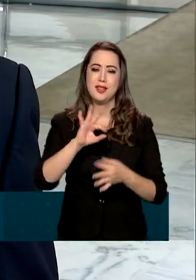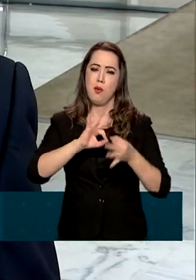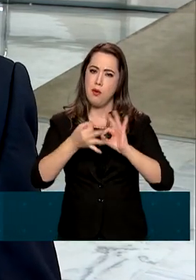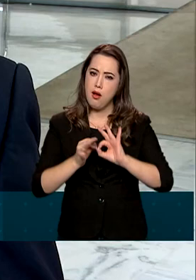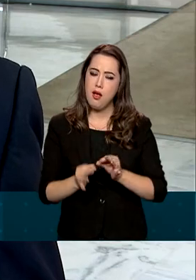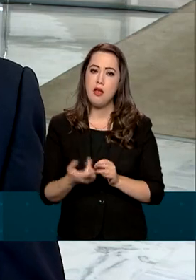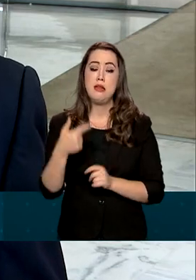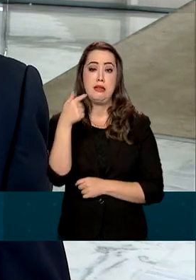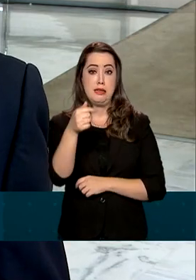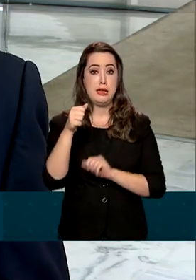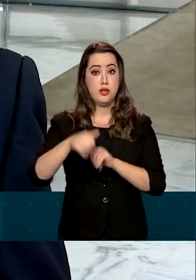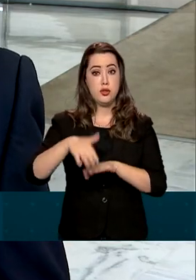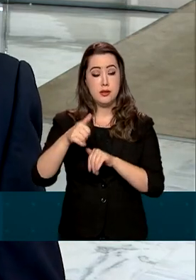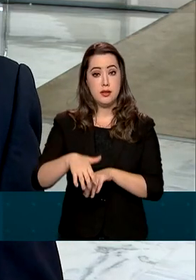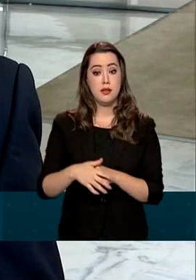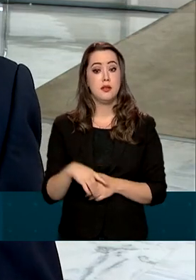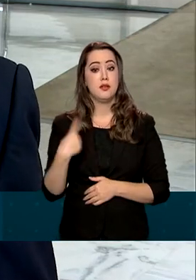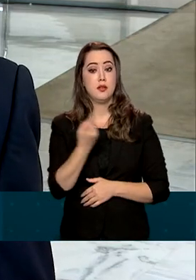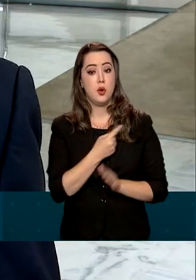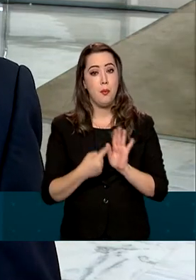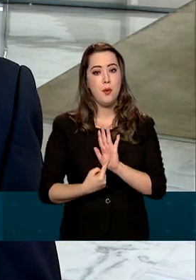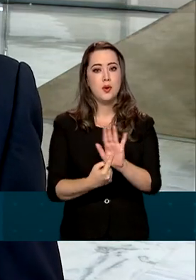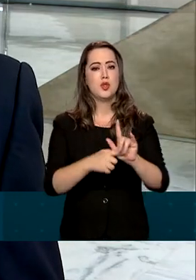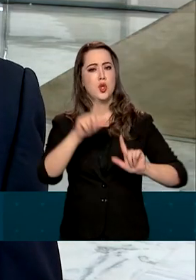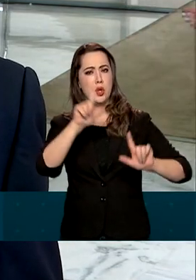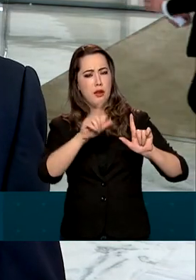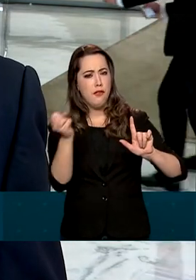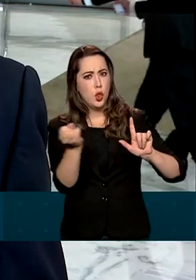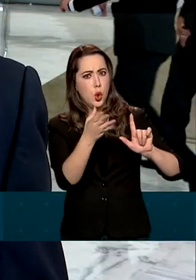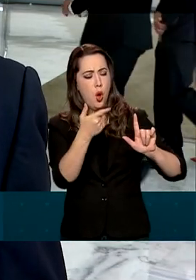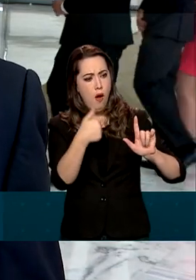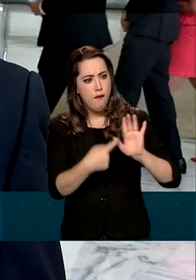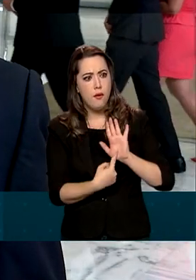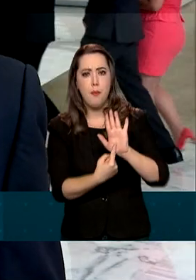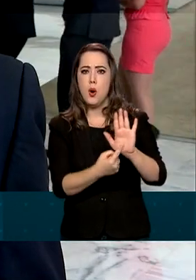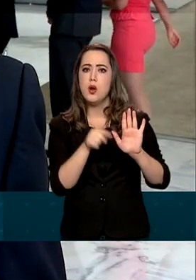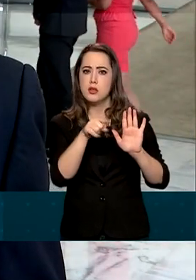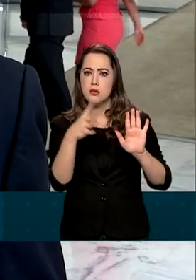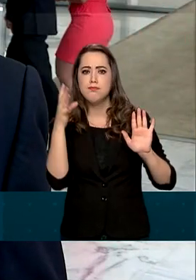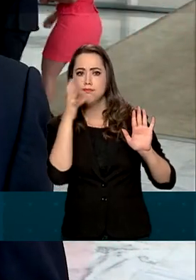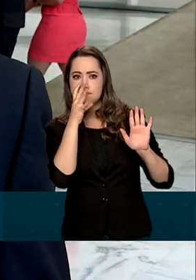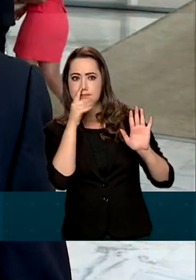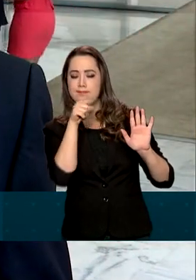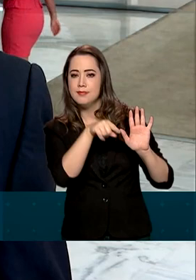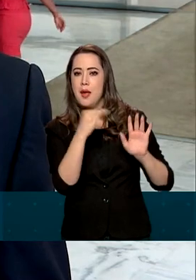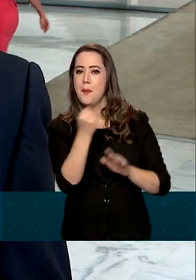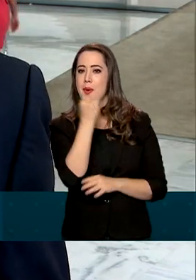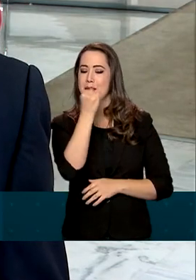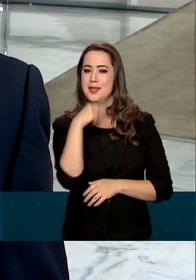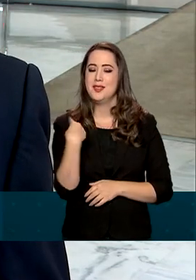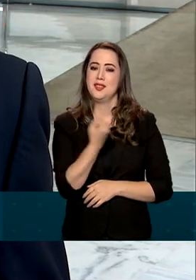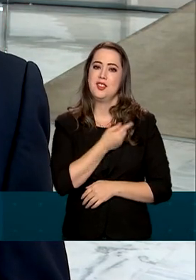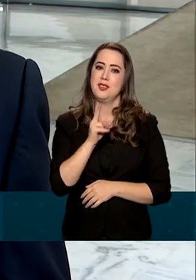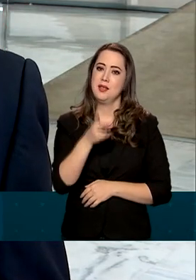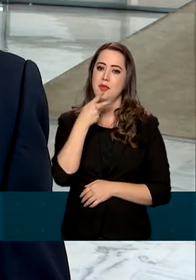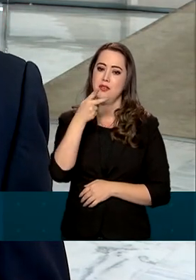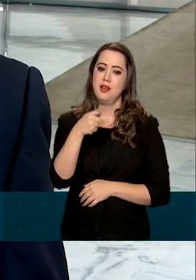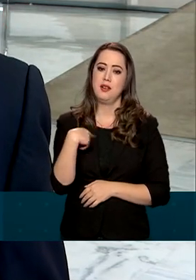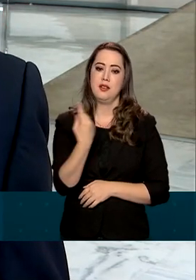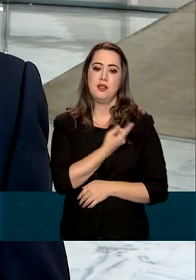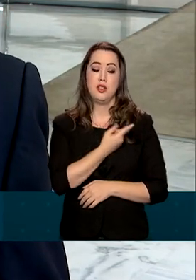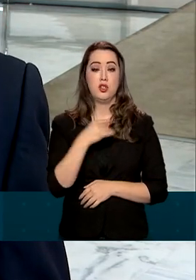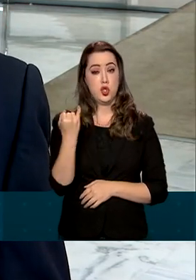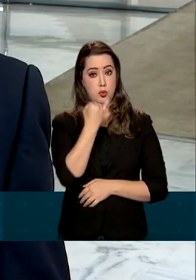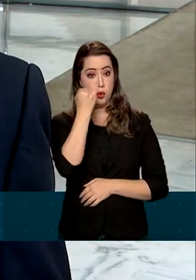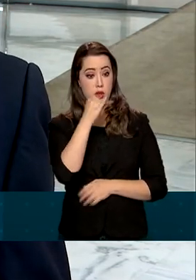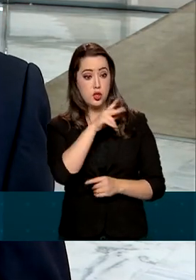fez 7 de setembro, botou uma grade nova, ela está dando resultado, a gente está sendo relevante. E é o que eu sempre falo, a gente sendo